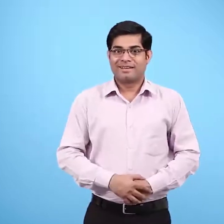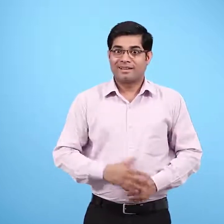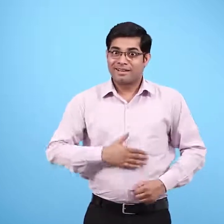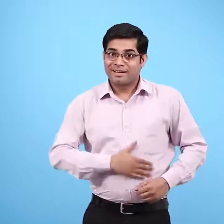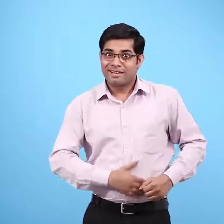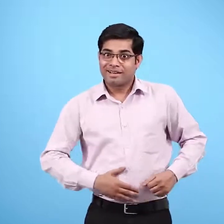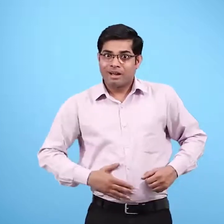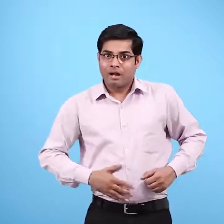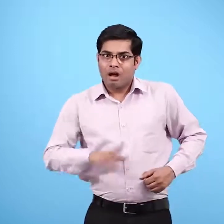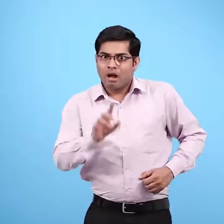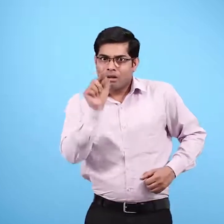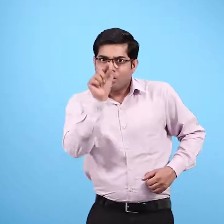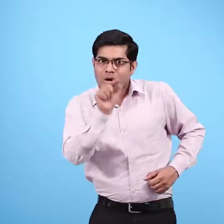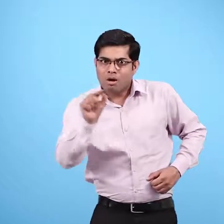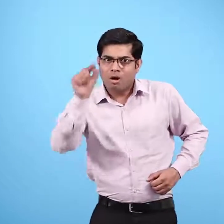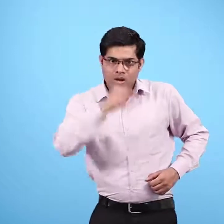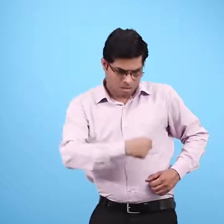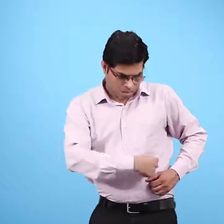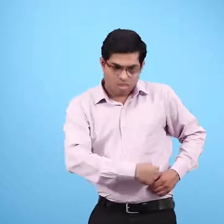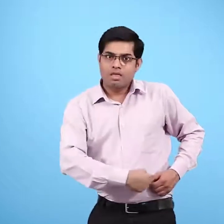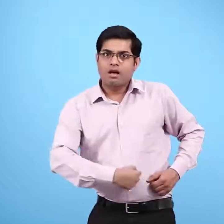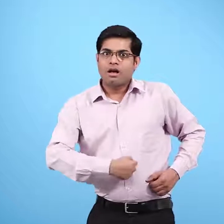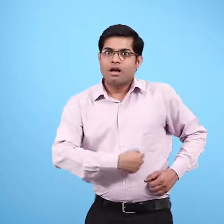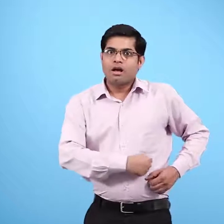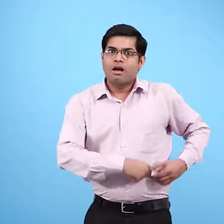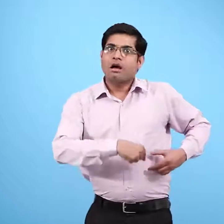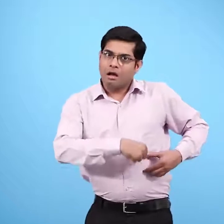पेट मेथा छेद कहानी छेद की